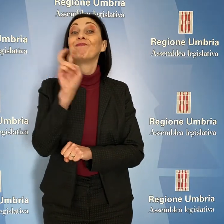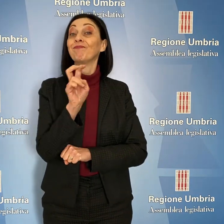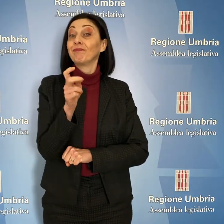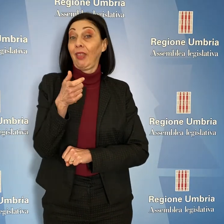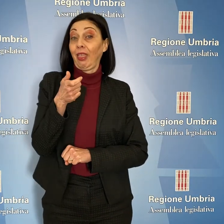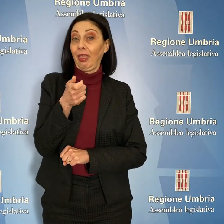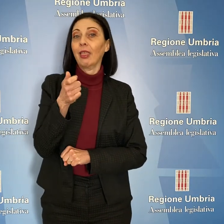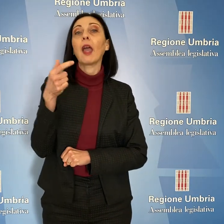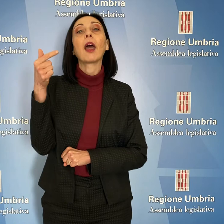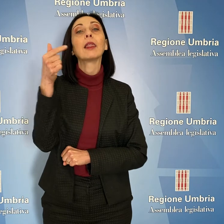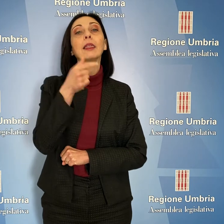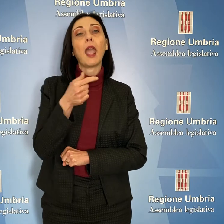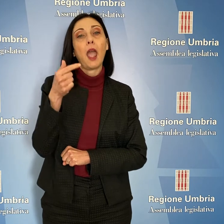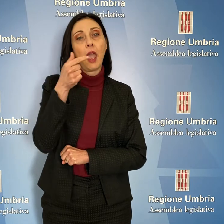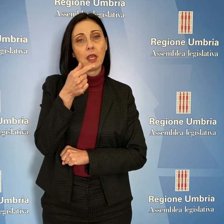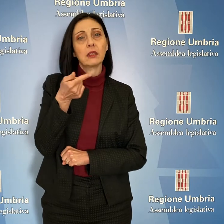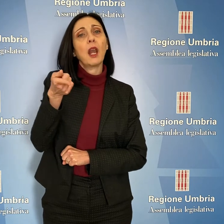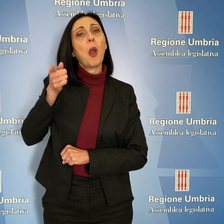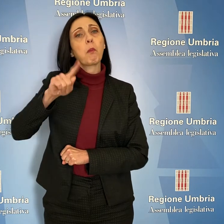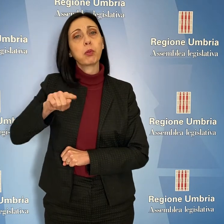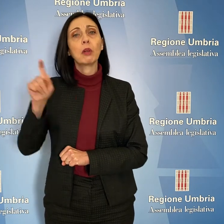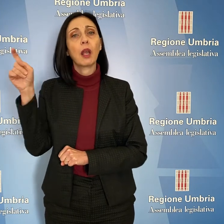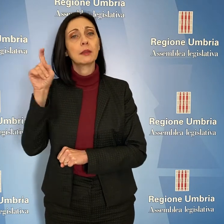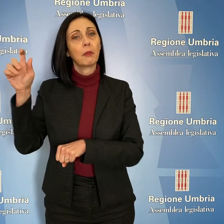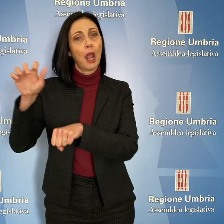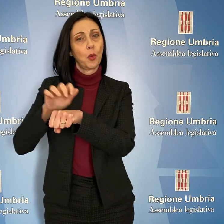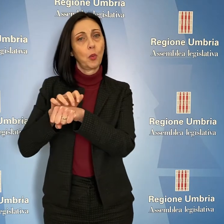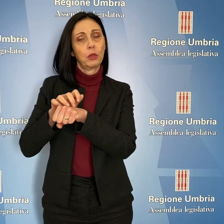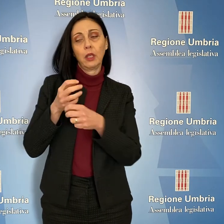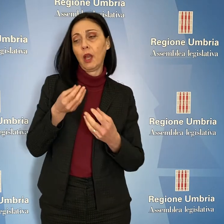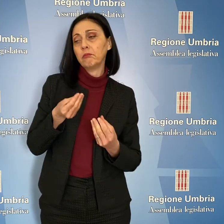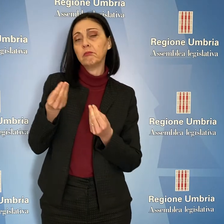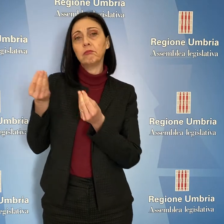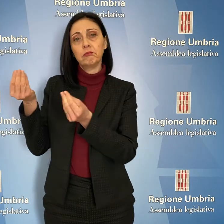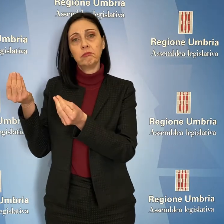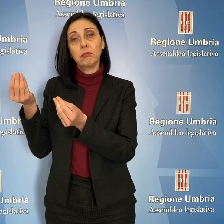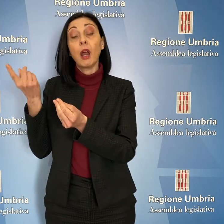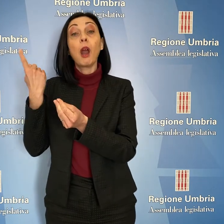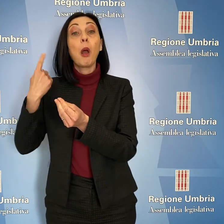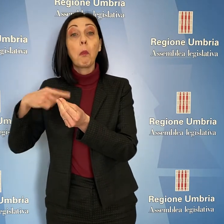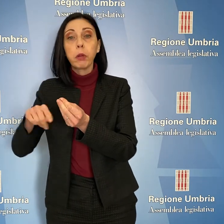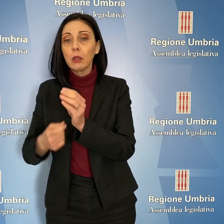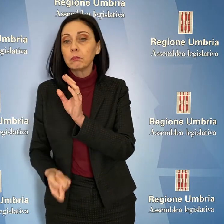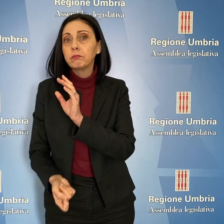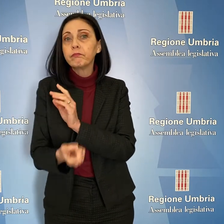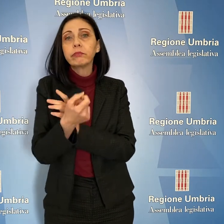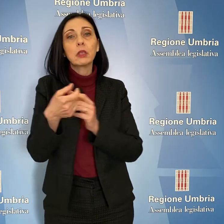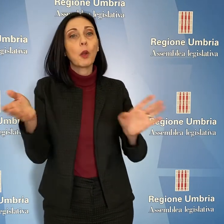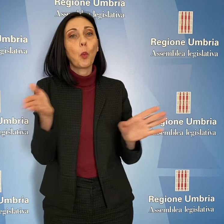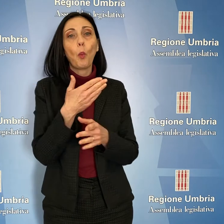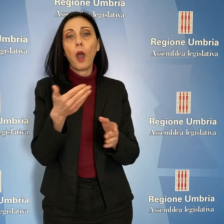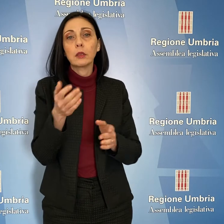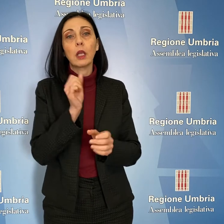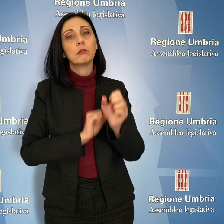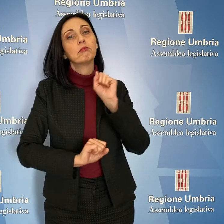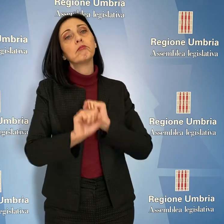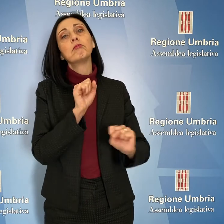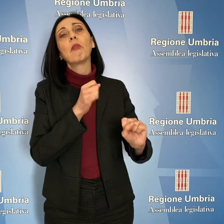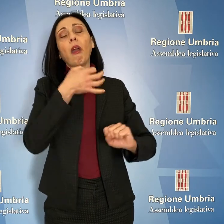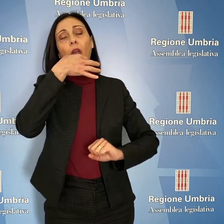conosciuta come taser e spray urticante, affinché possano poter fronteggiare situazioni di autodifesa